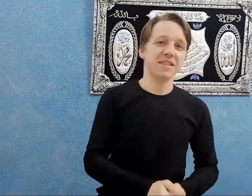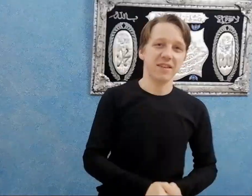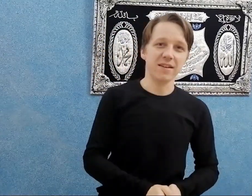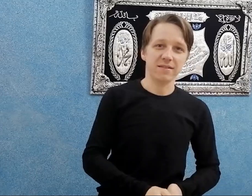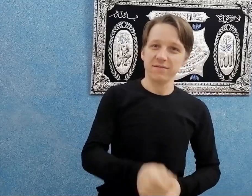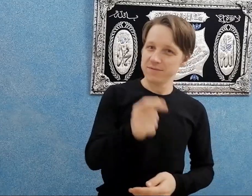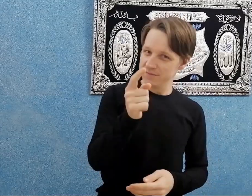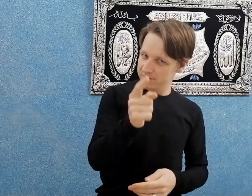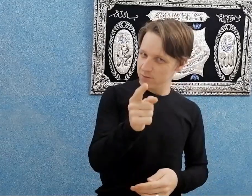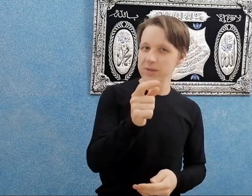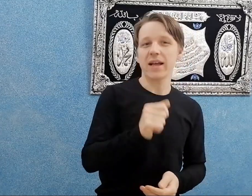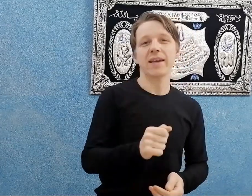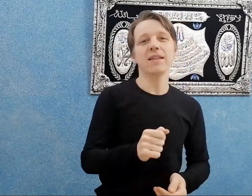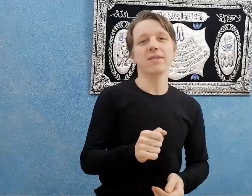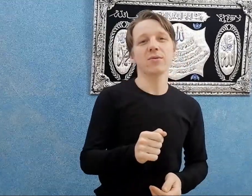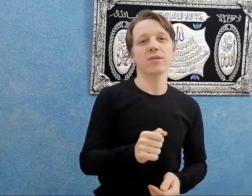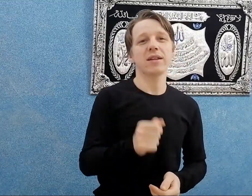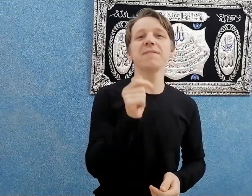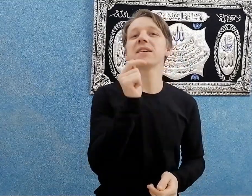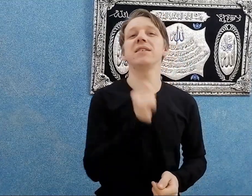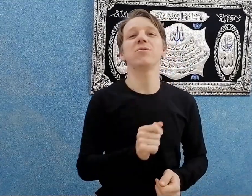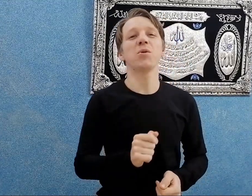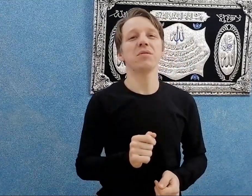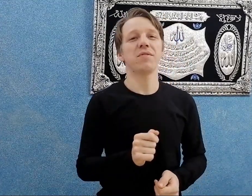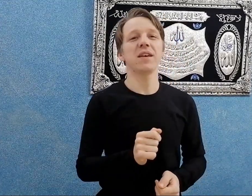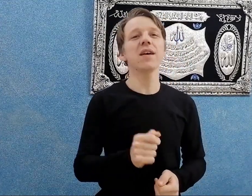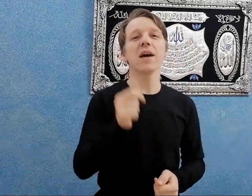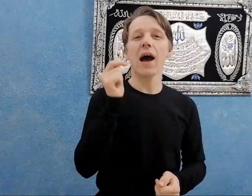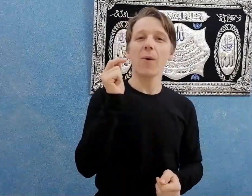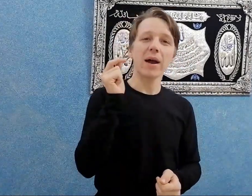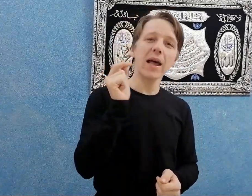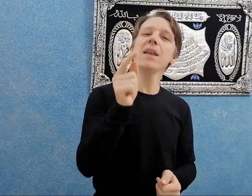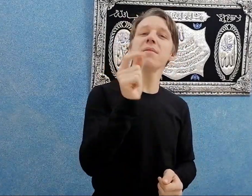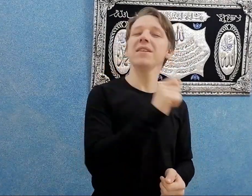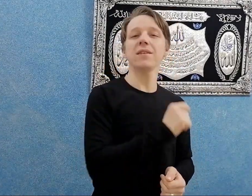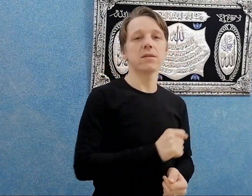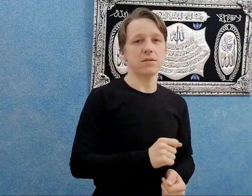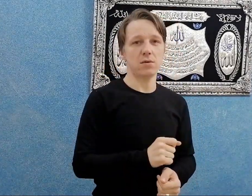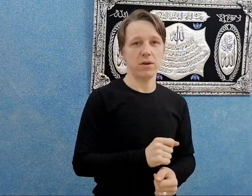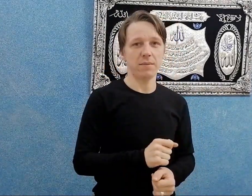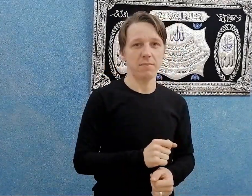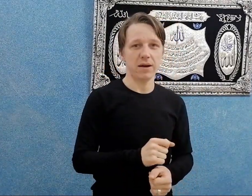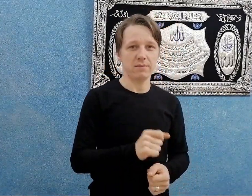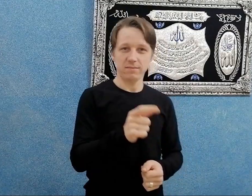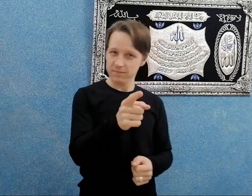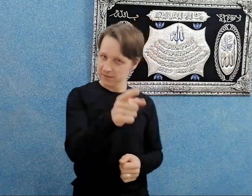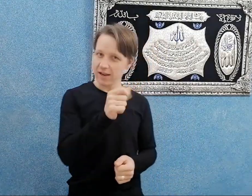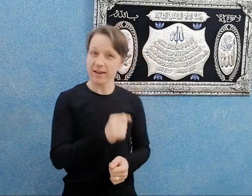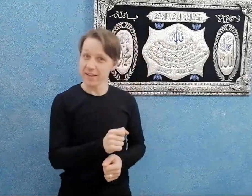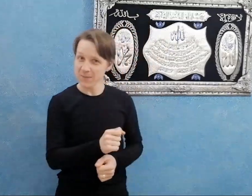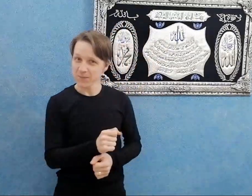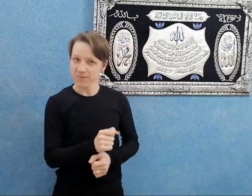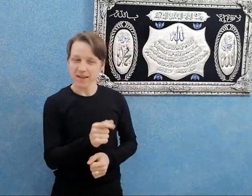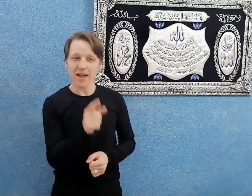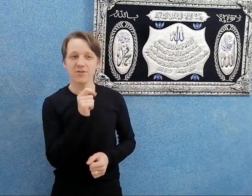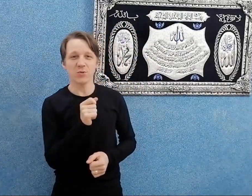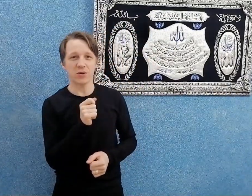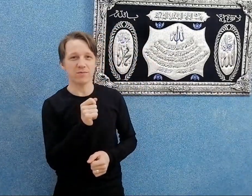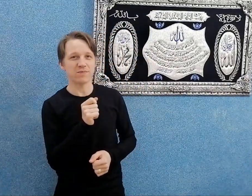اسكندرية. وانت اكيد كنت نفسك تيجي تقعب فيها او على القل ما فيها تيجي تتصور جنبها. صحي كده? قدي صورها.